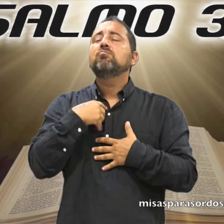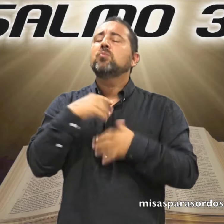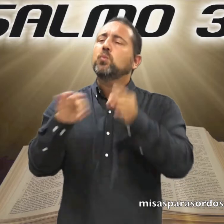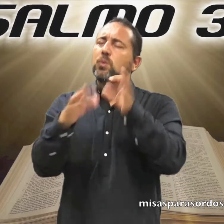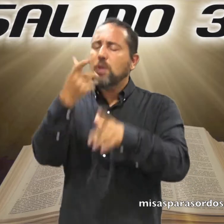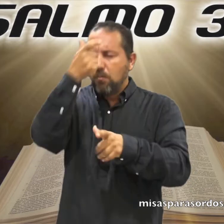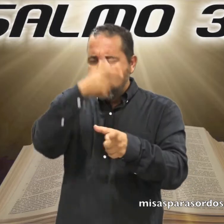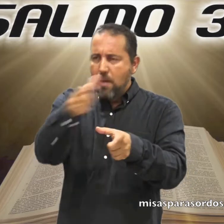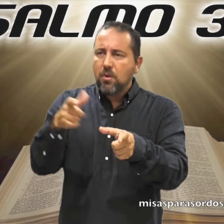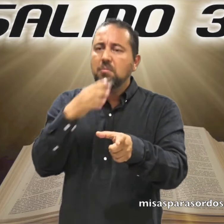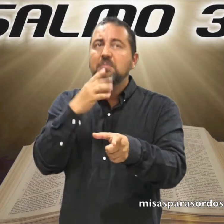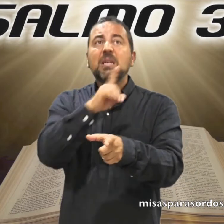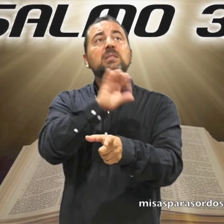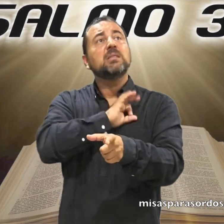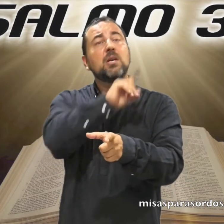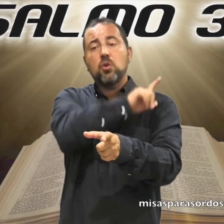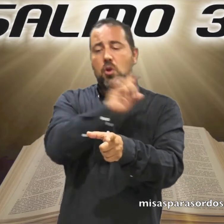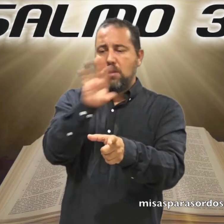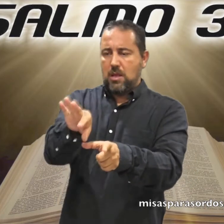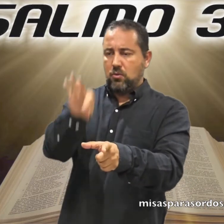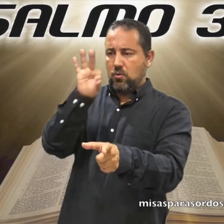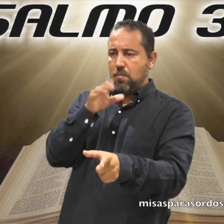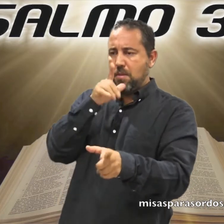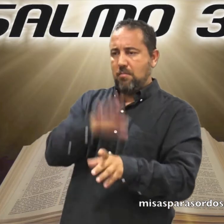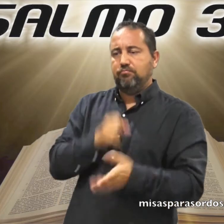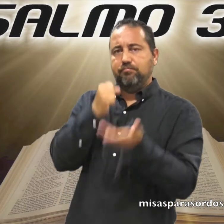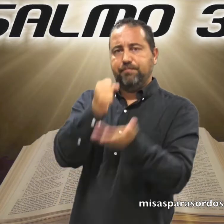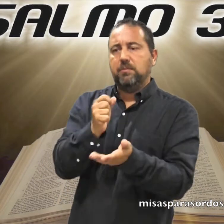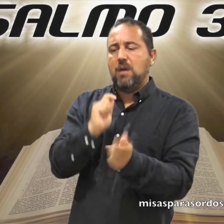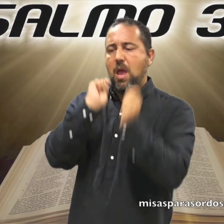Dichoso el pueblo Que el Señor Se escogió como heredad